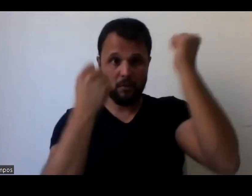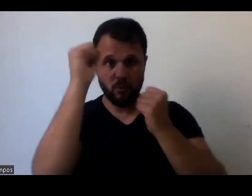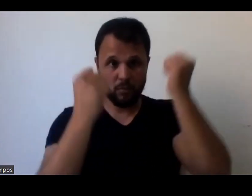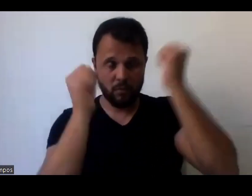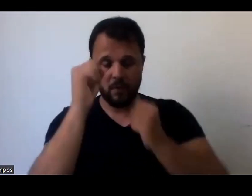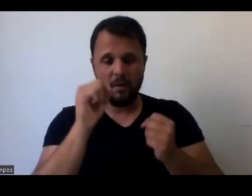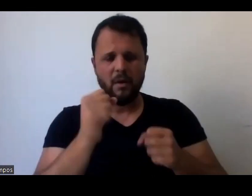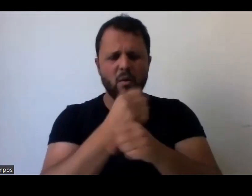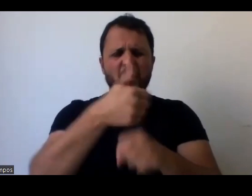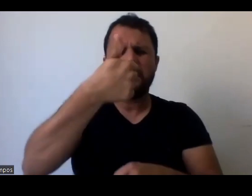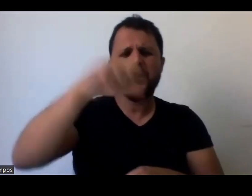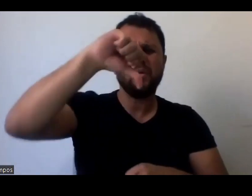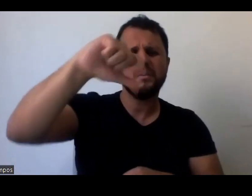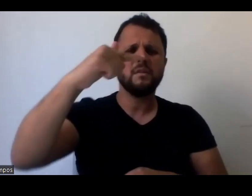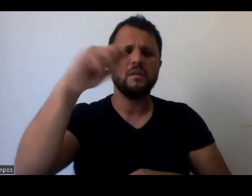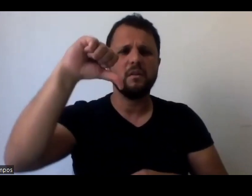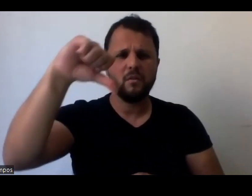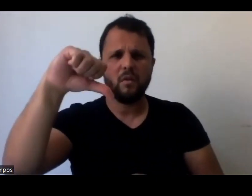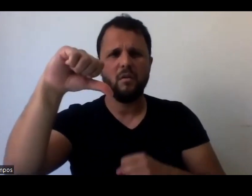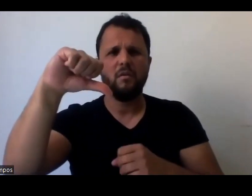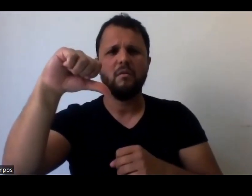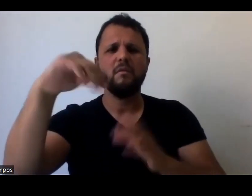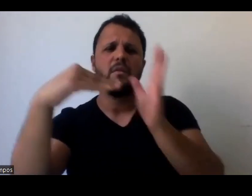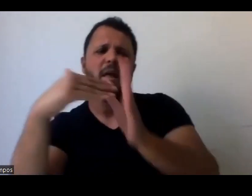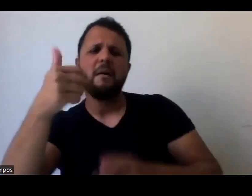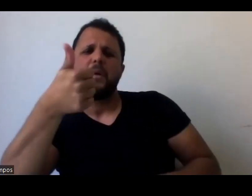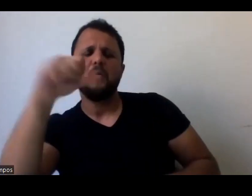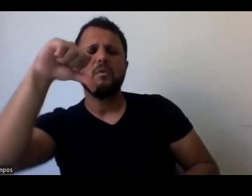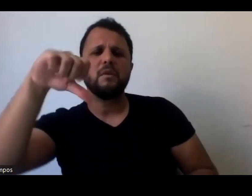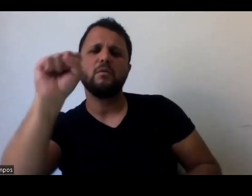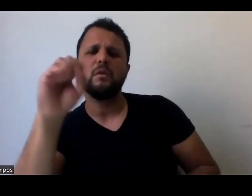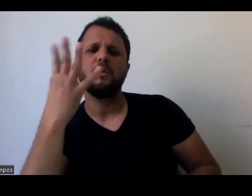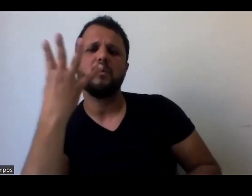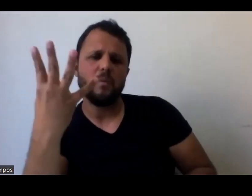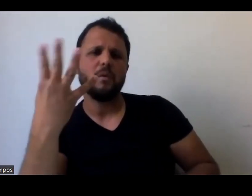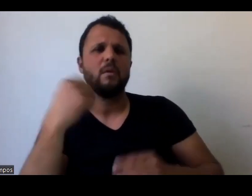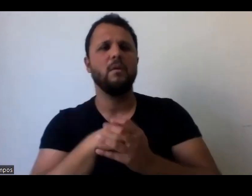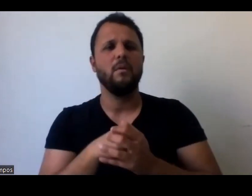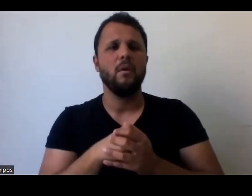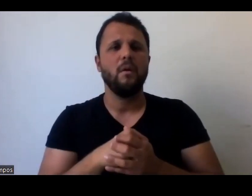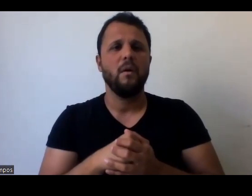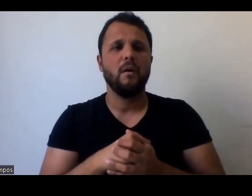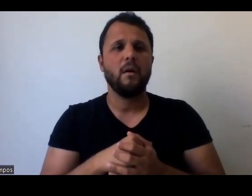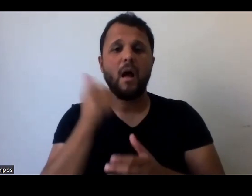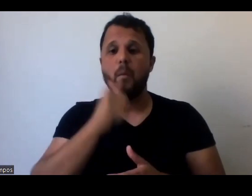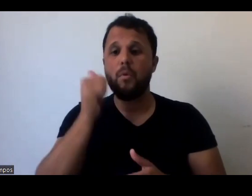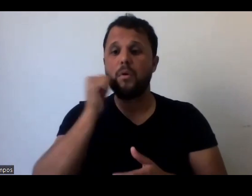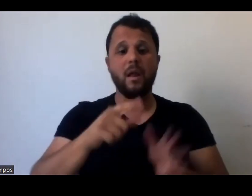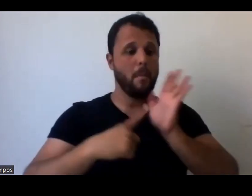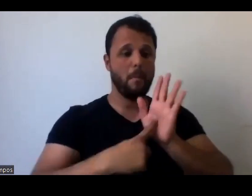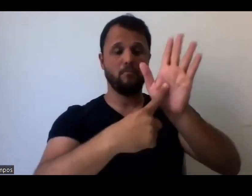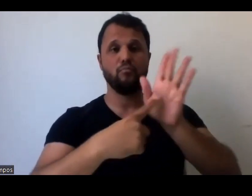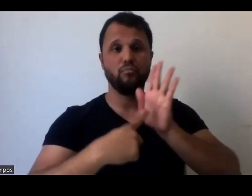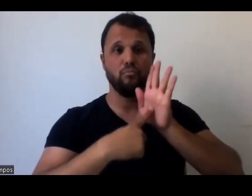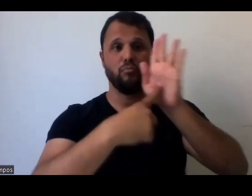1979 e 1984, quando ela, né, cria exposições pra